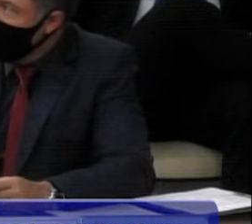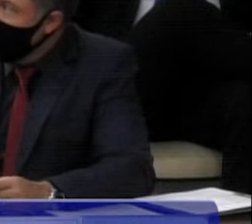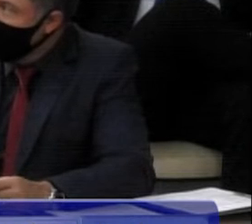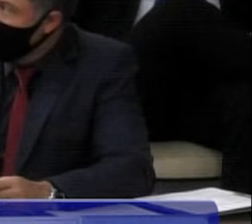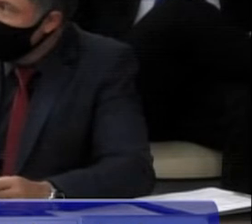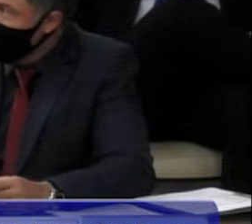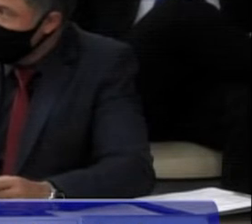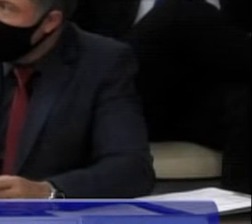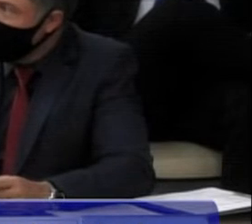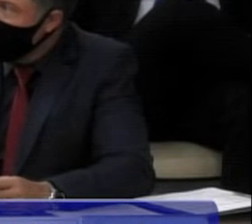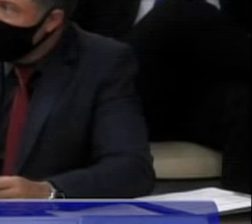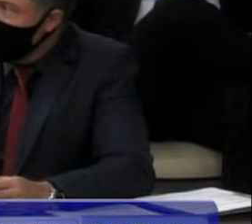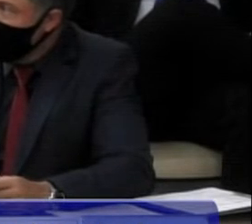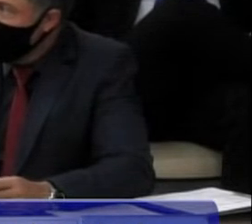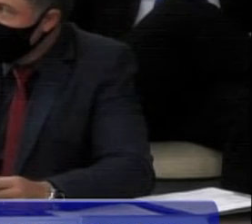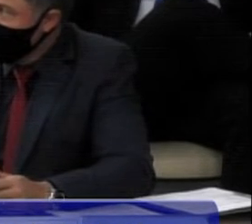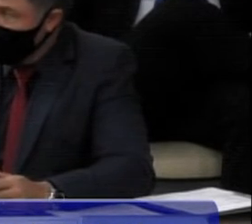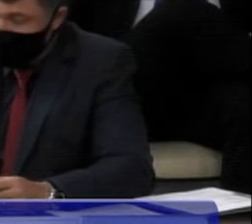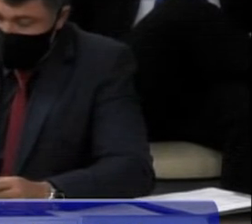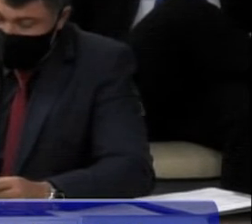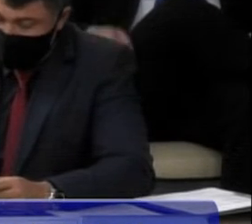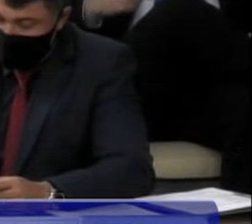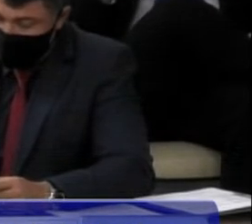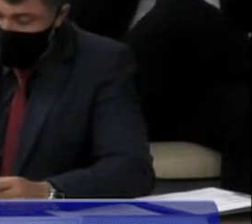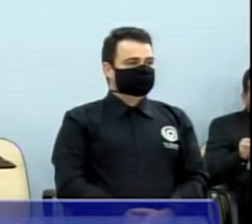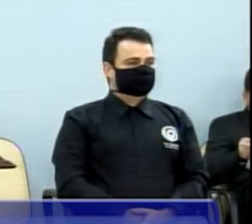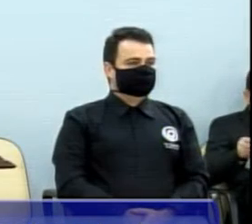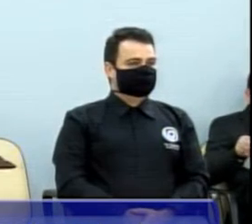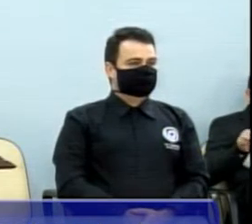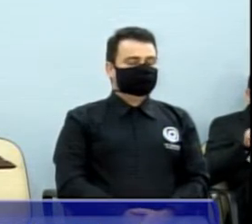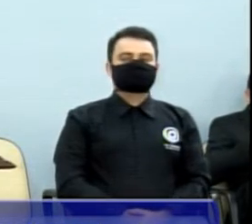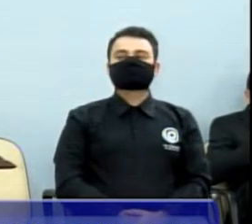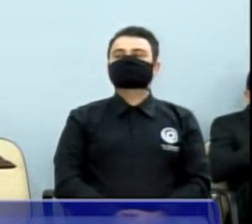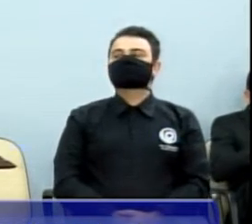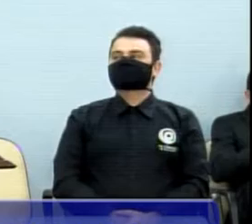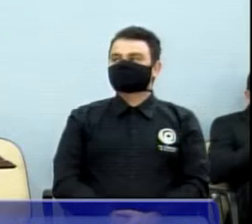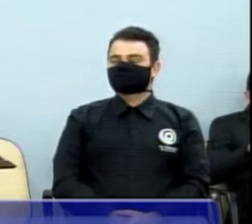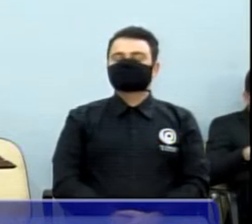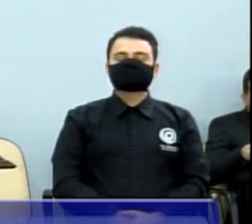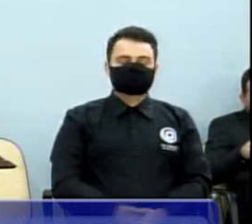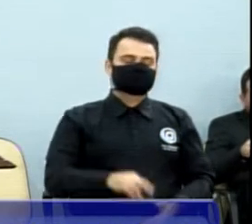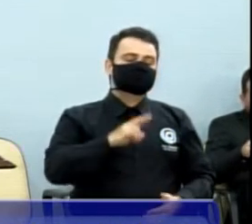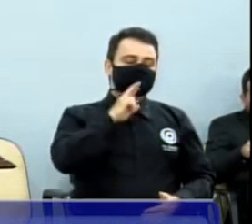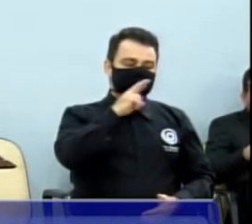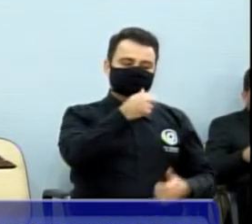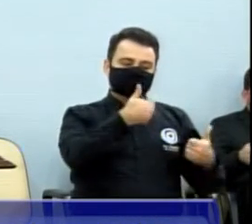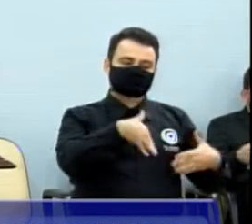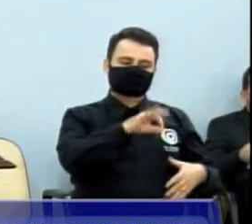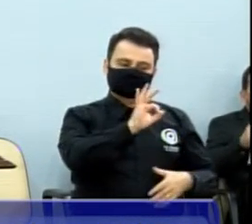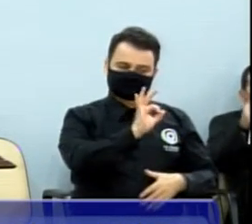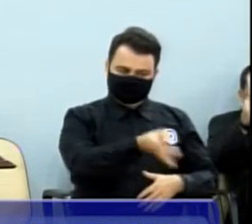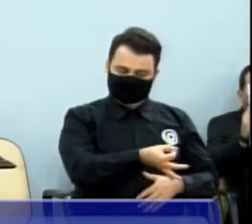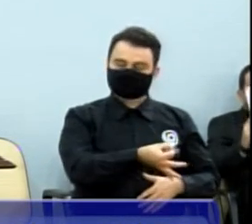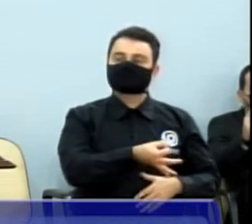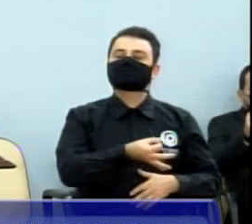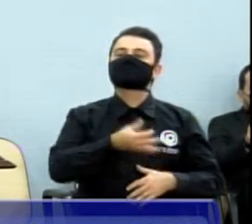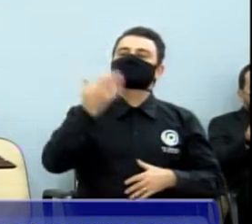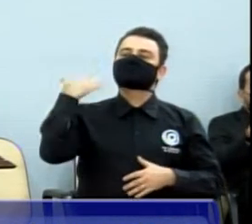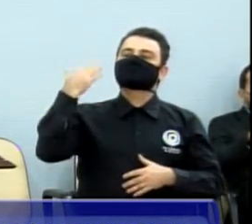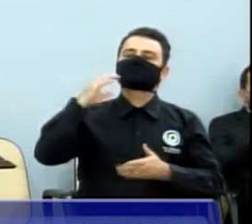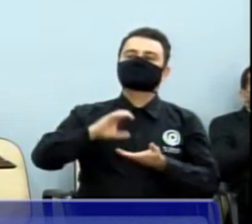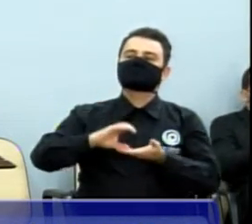auxiliar aí nessa causa também. Certamente, vereador Robson, isso antes era na Secretaria de